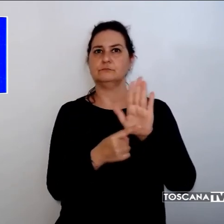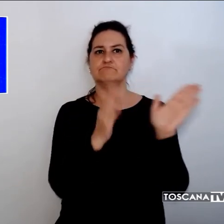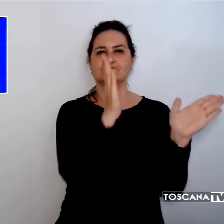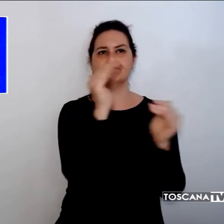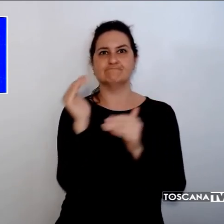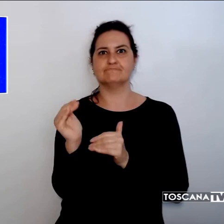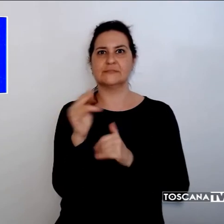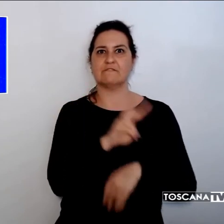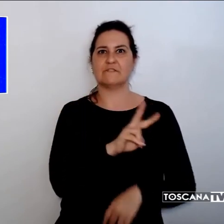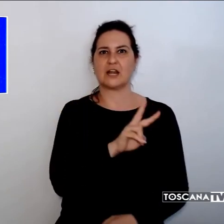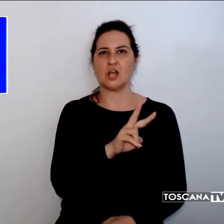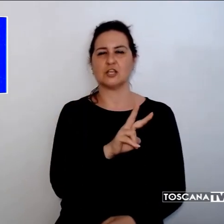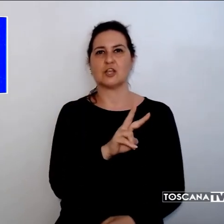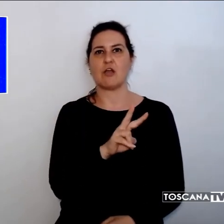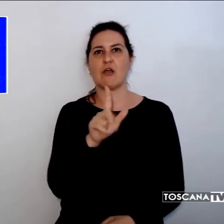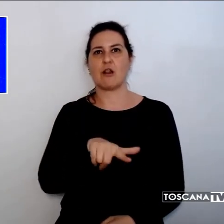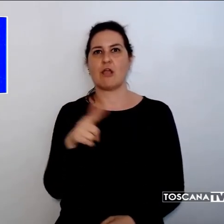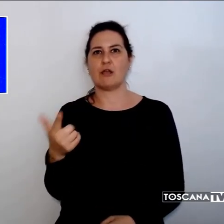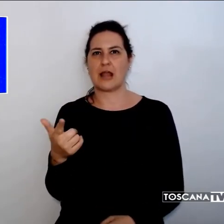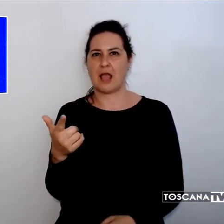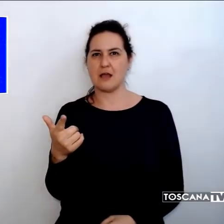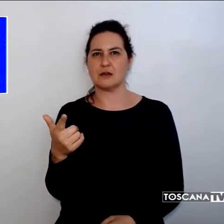e Leonardo e di Veronese.